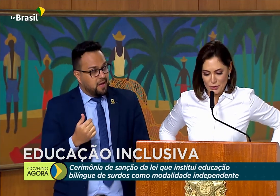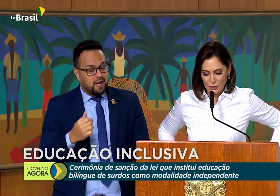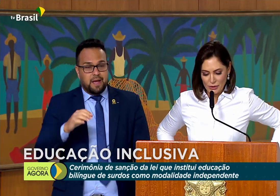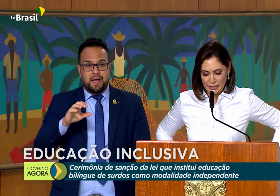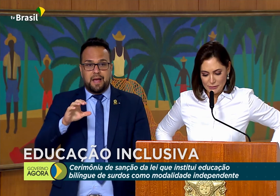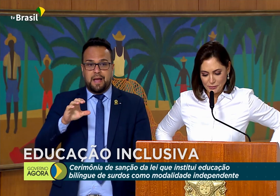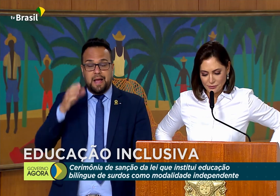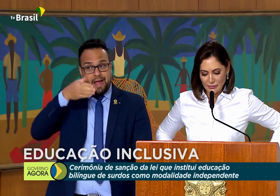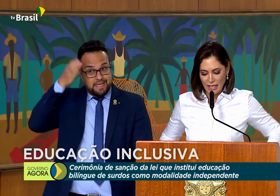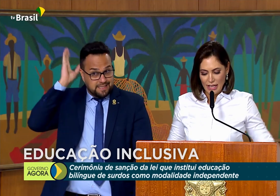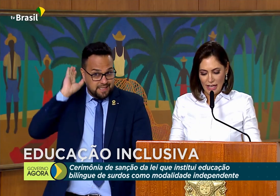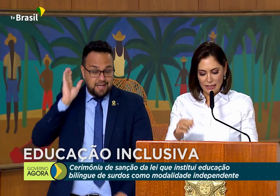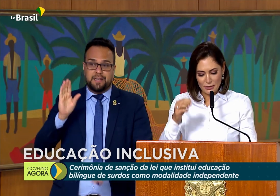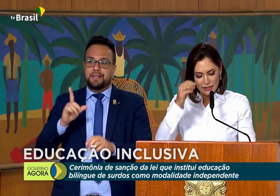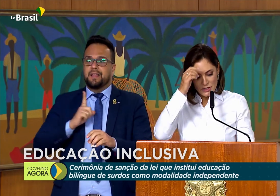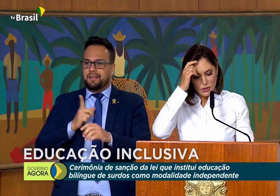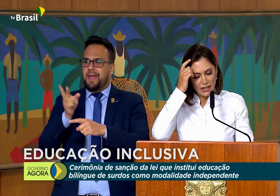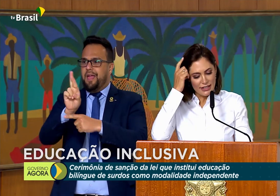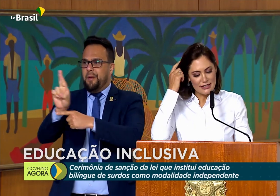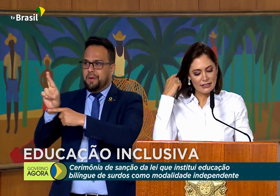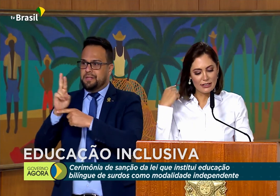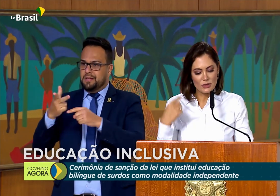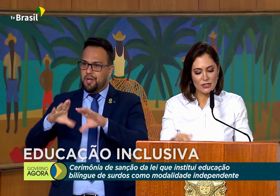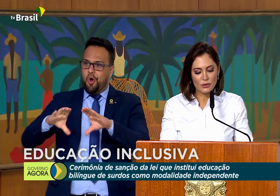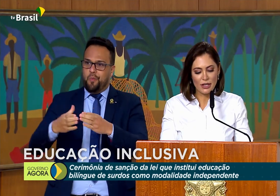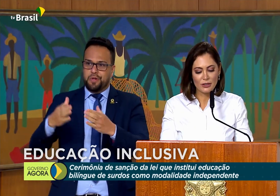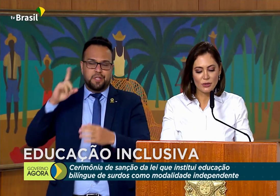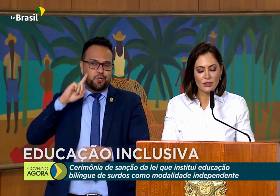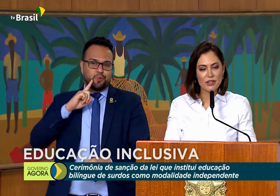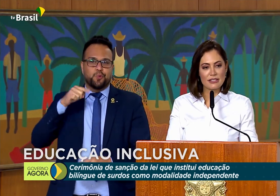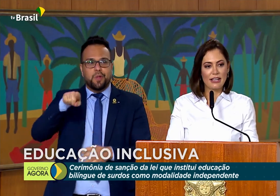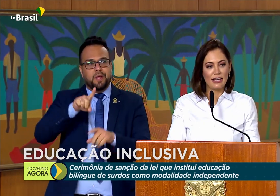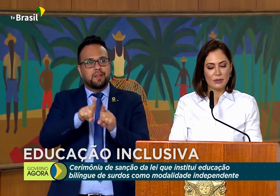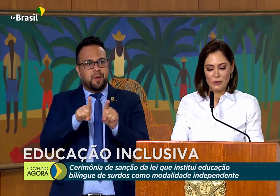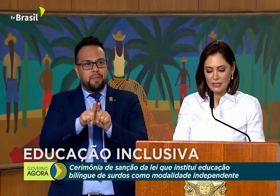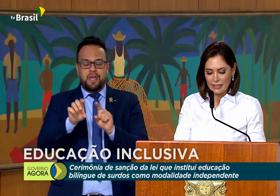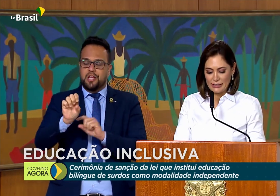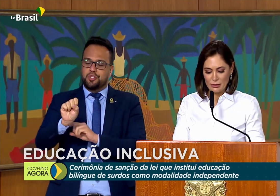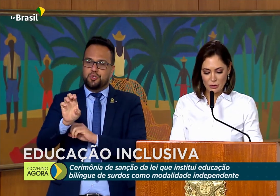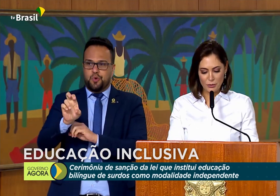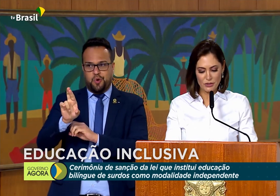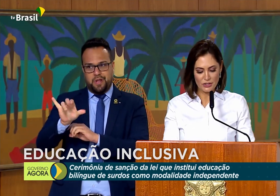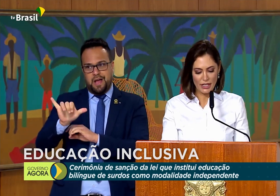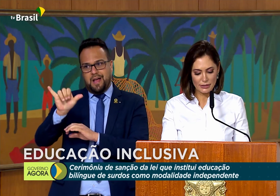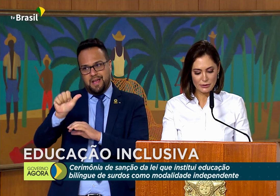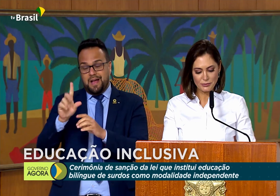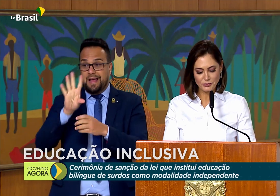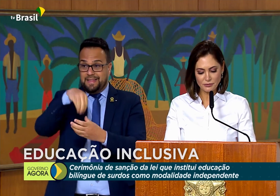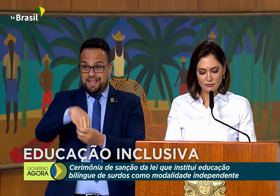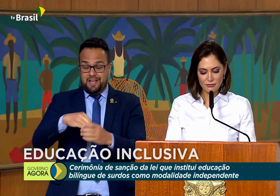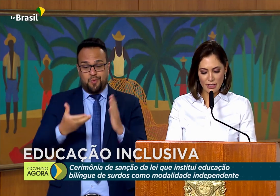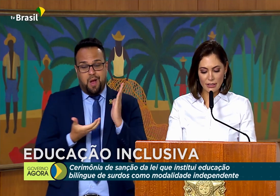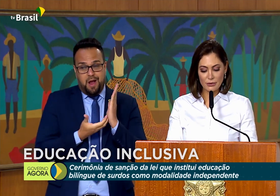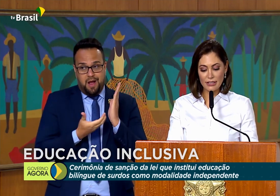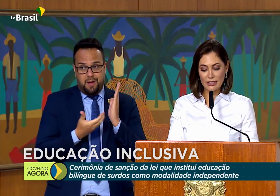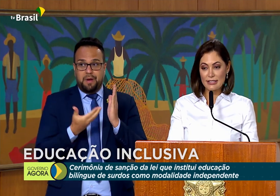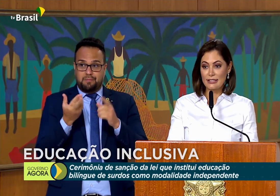surda, a deputada Soraya Santos, educadora e nossa relatora na Câmara do Projeto, a deputada Grace